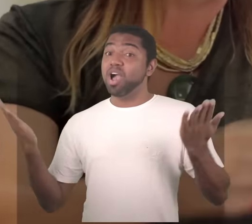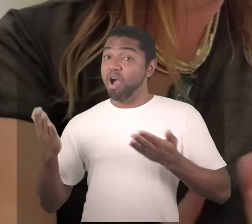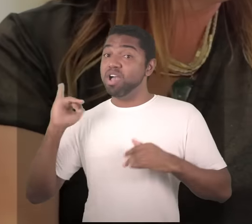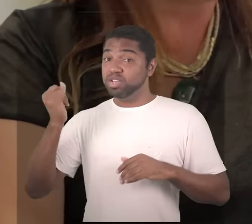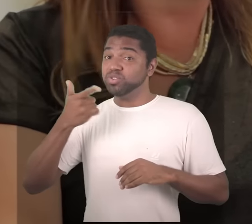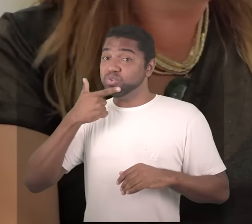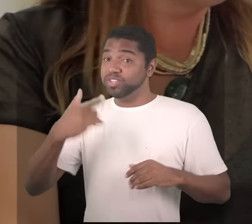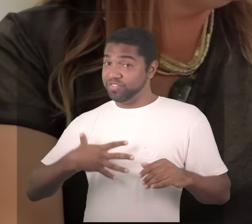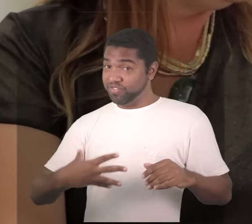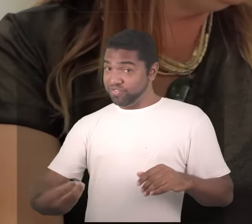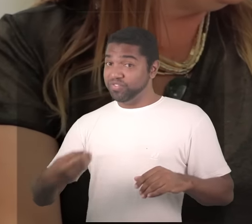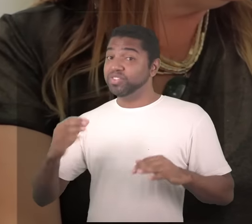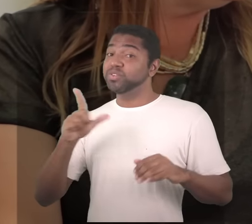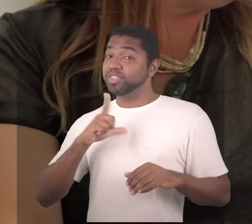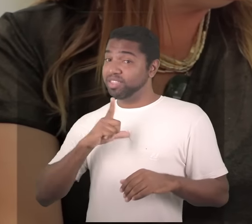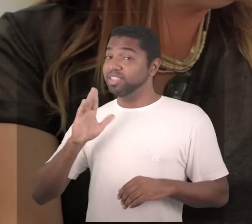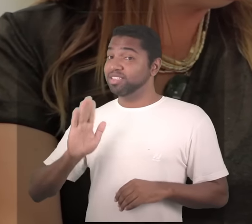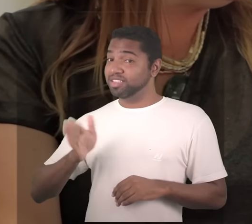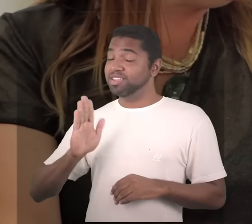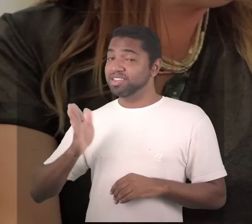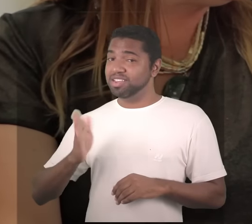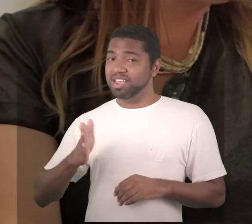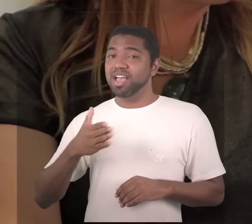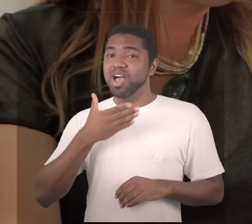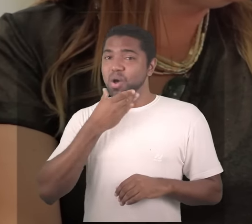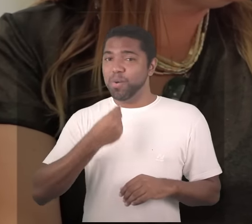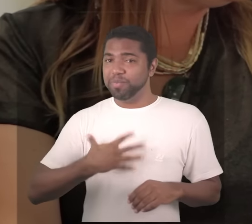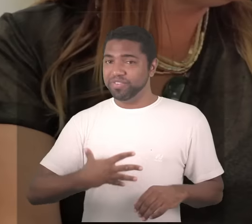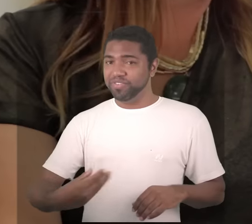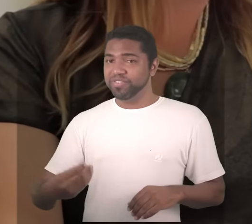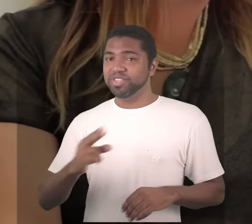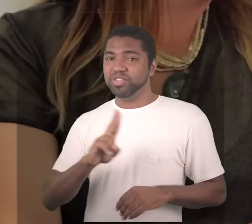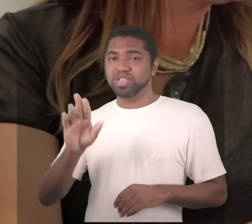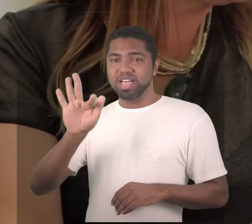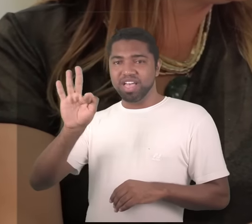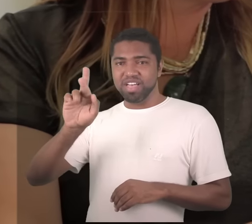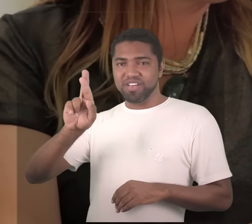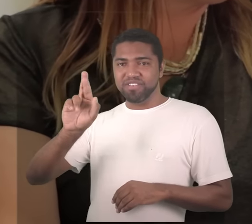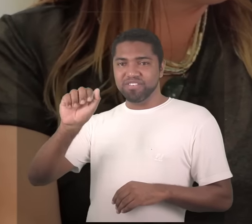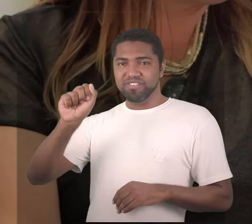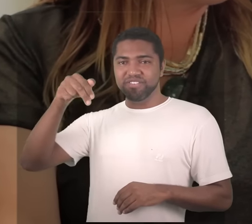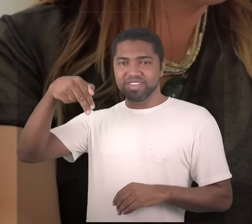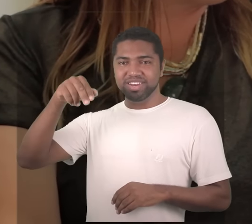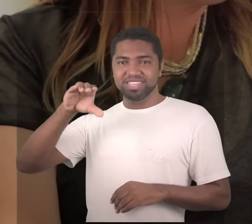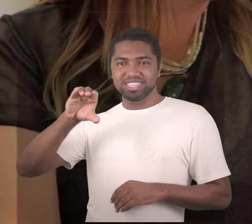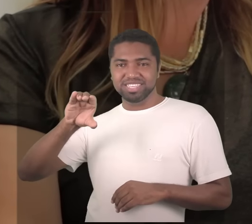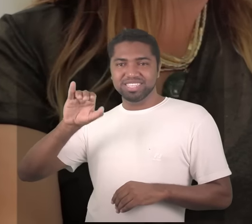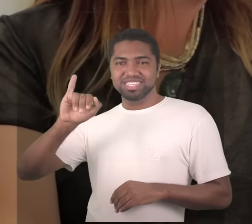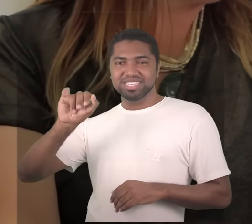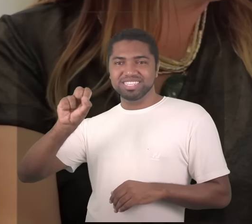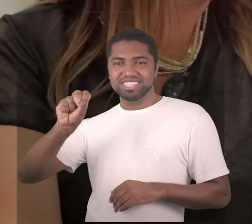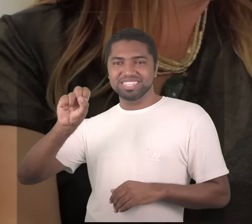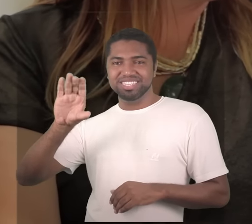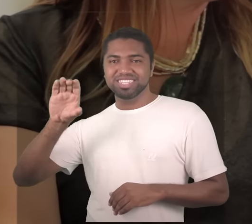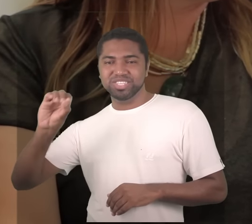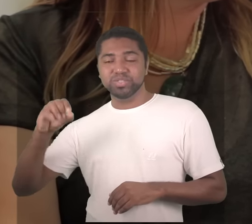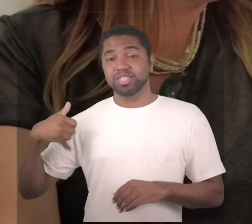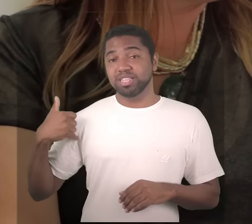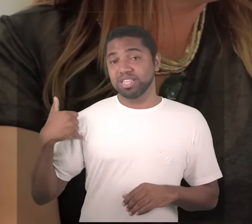Francisco de dois anos e meio e é um privilégio na verdade o privilégio foi meu eu vejo